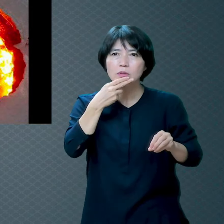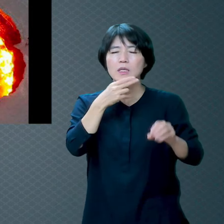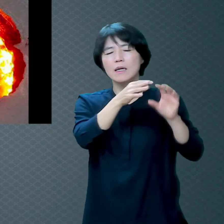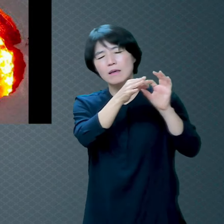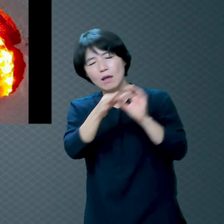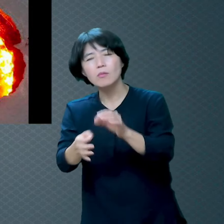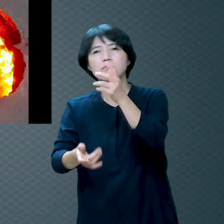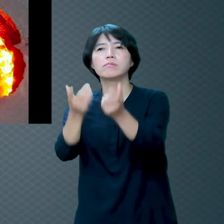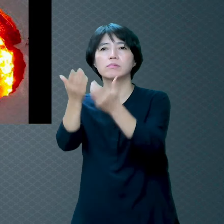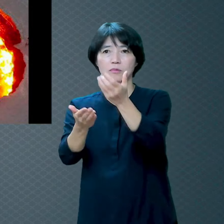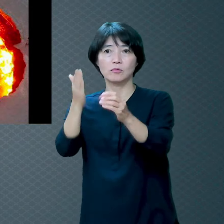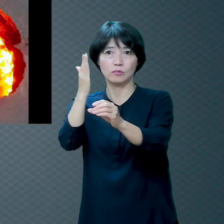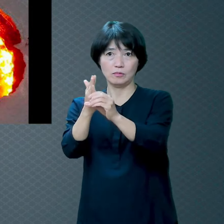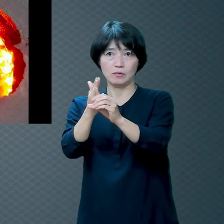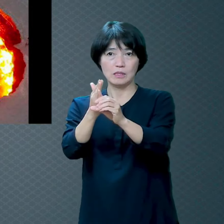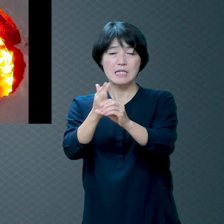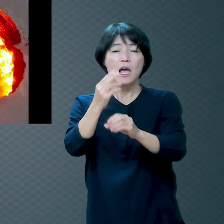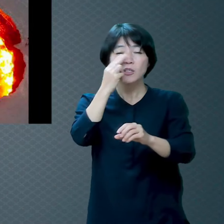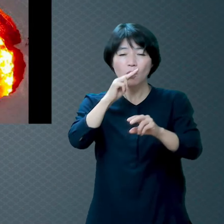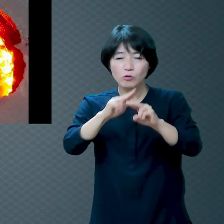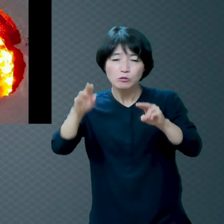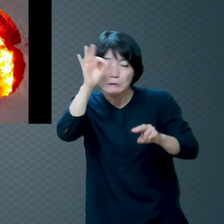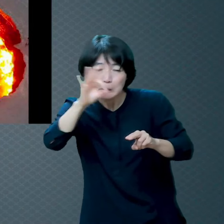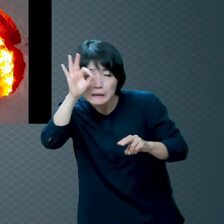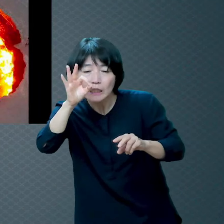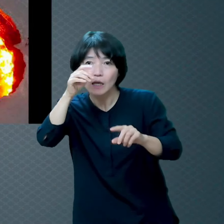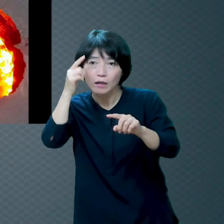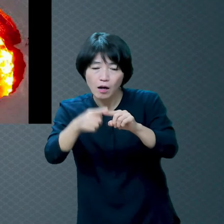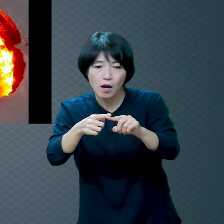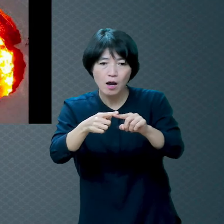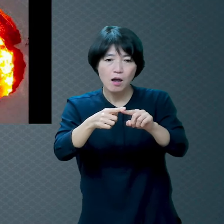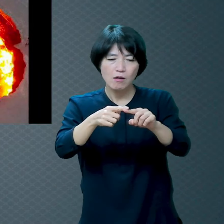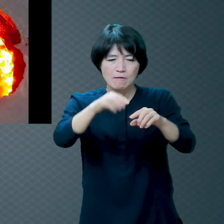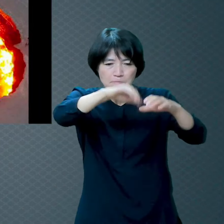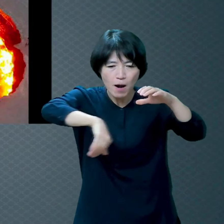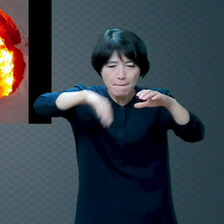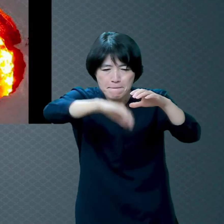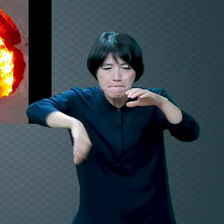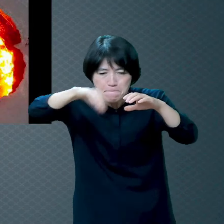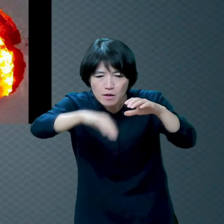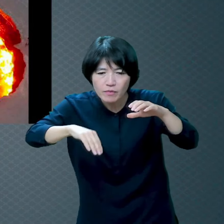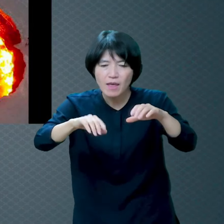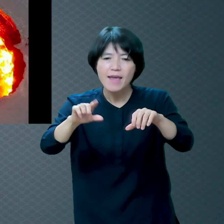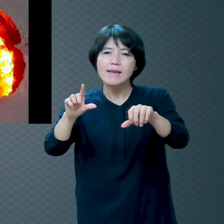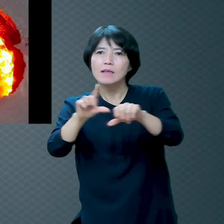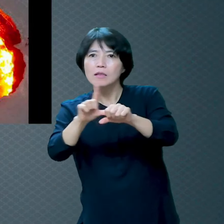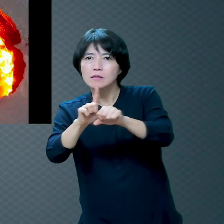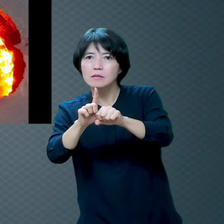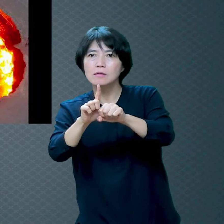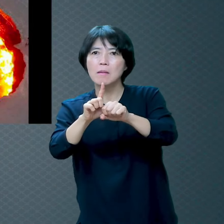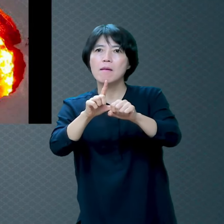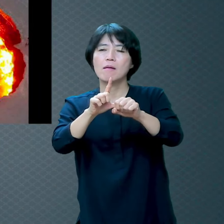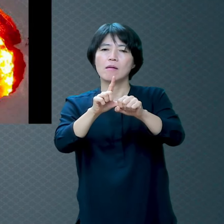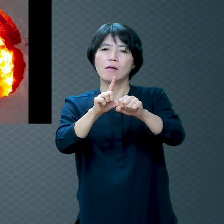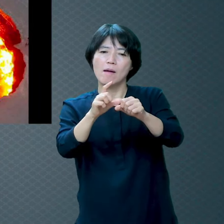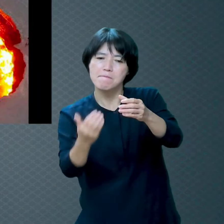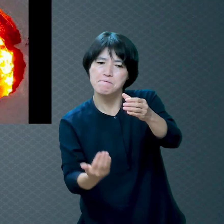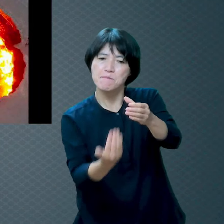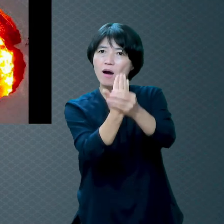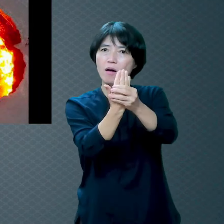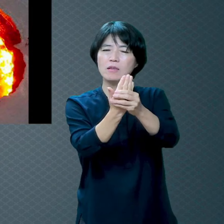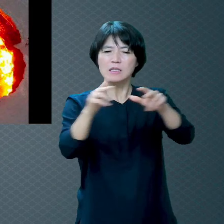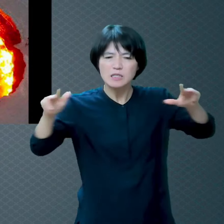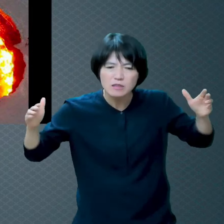지옥 없다고요? 태양이 불덩어리라는 거 아시죠? 태양이 불덩어리예요 계속 타고